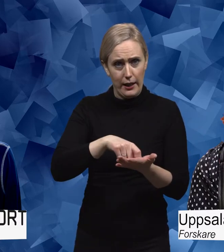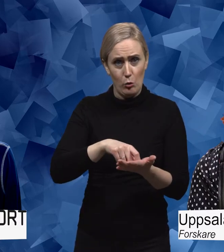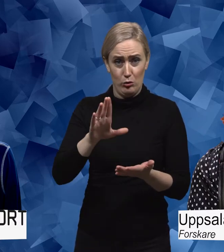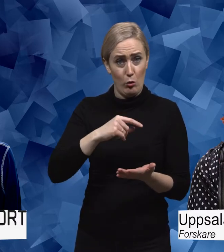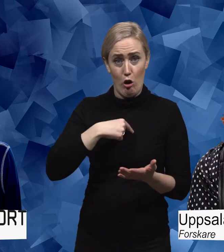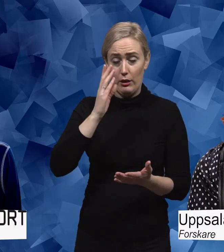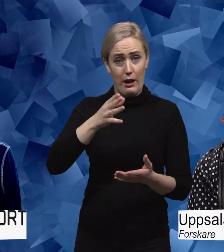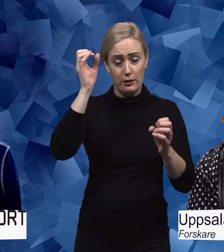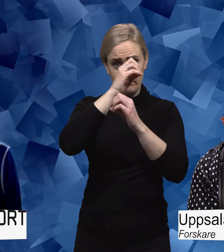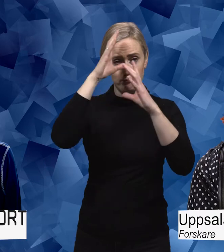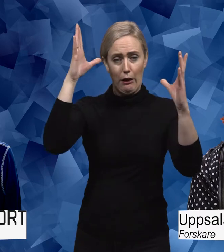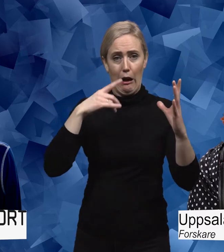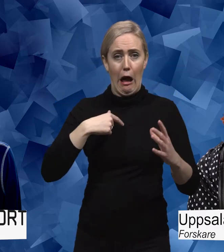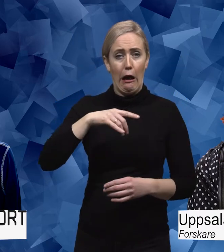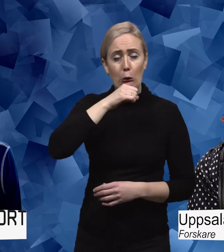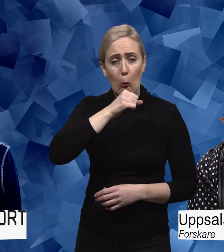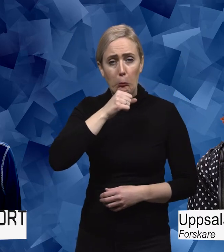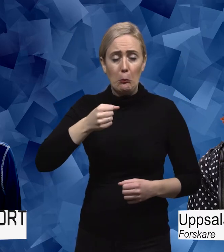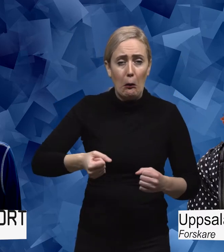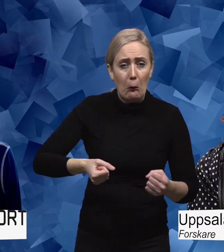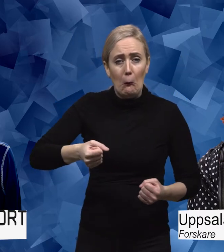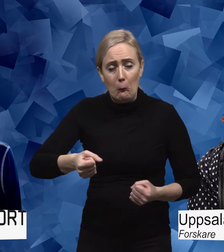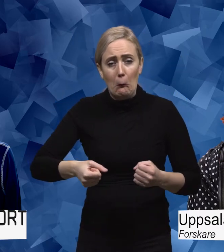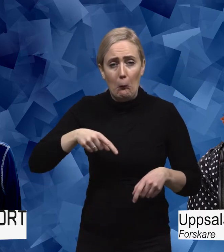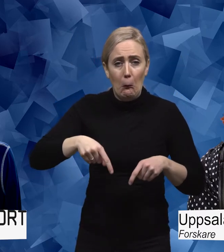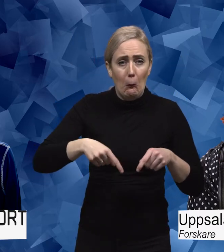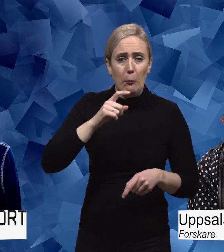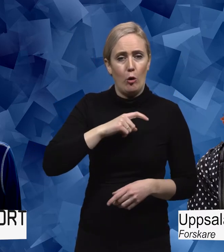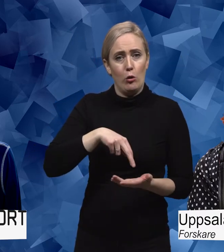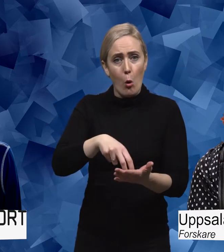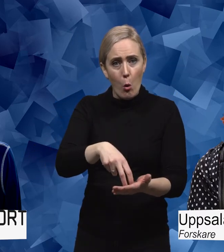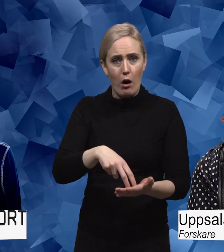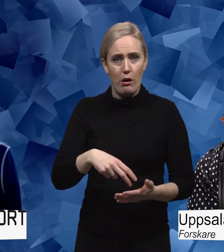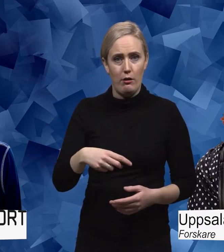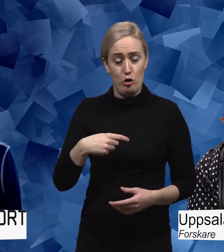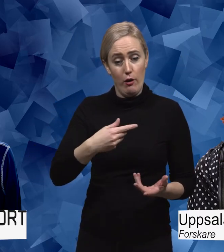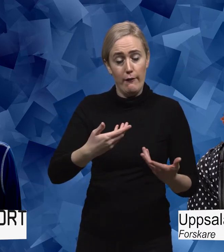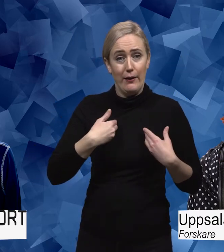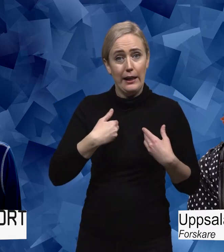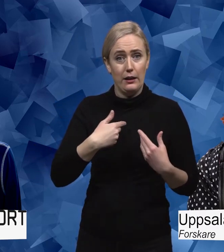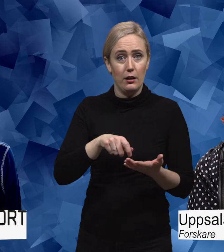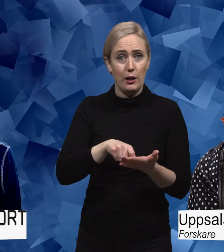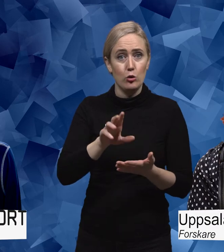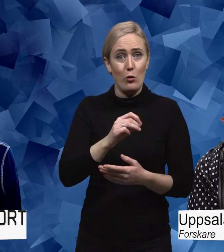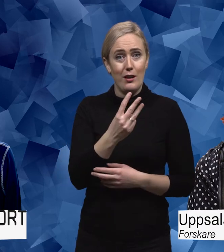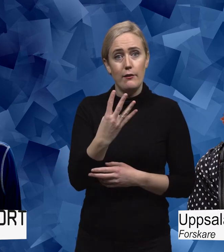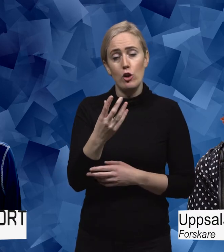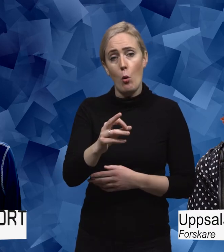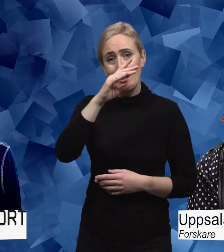igång och skakningar. Jag hade ju inget av det. När jag fick diagnosen var jag 32 år och hade en bebis som var fyra månader gammal. Jag minns att jag